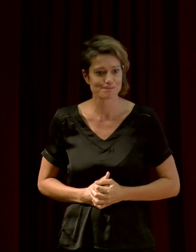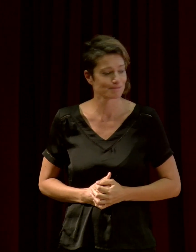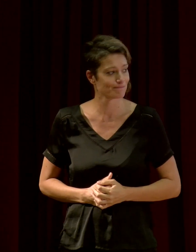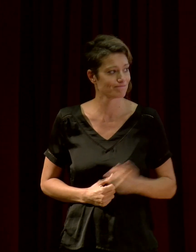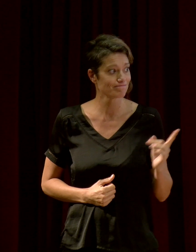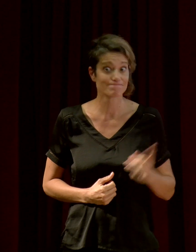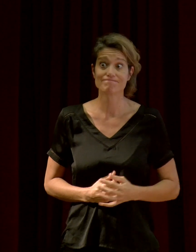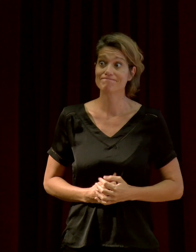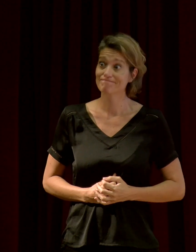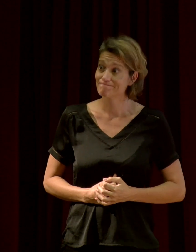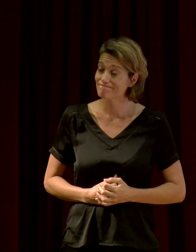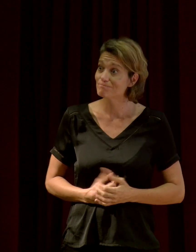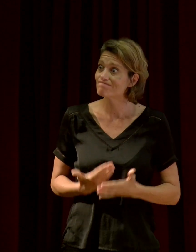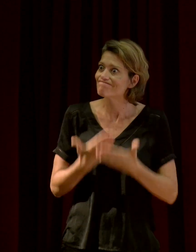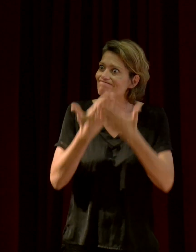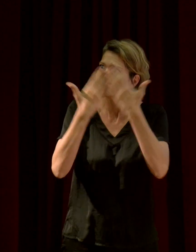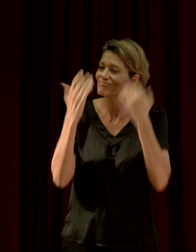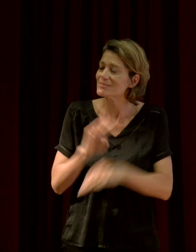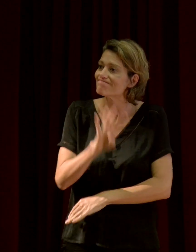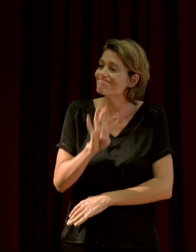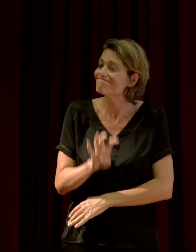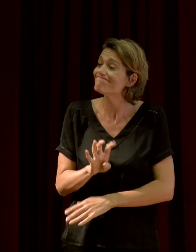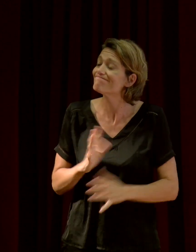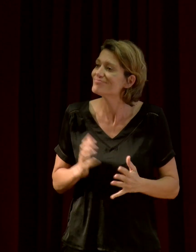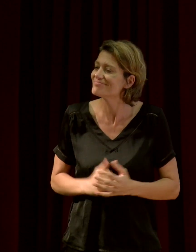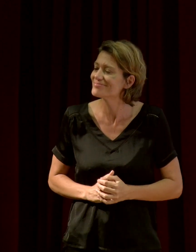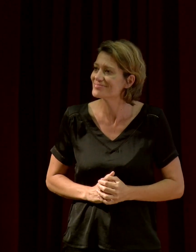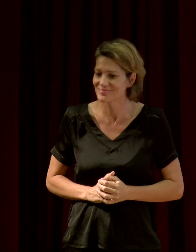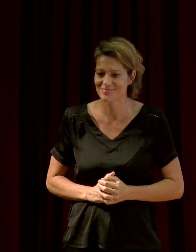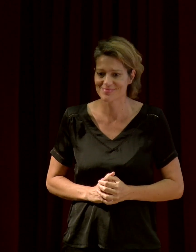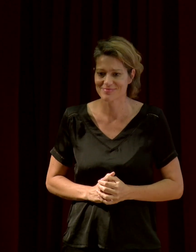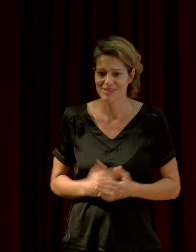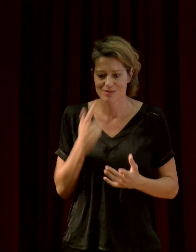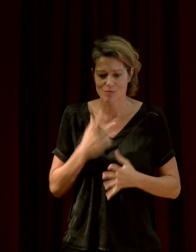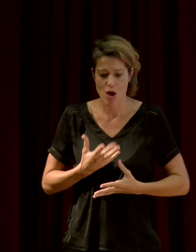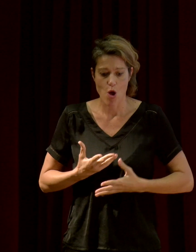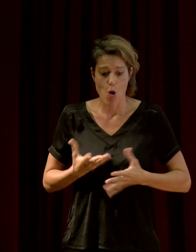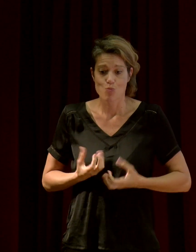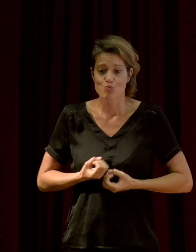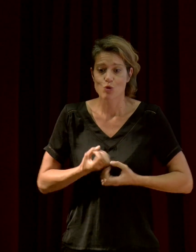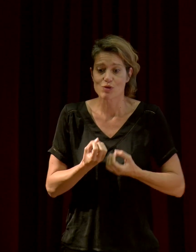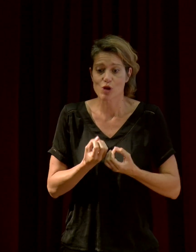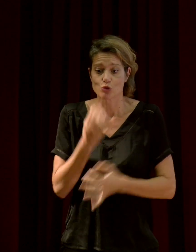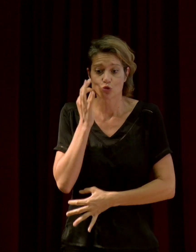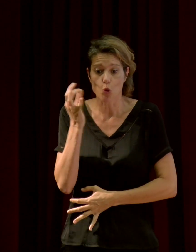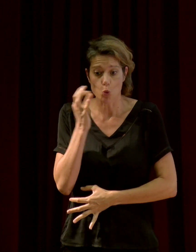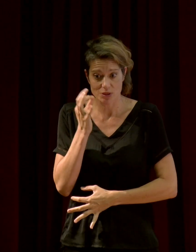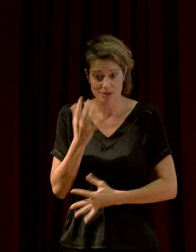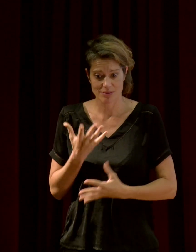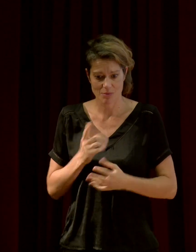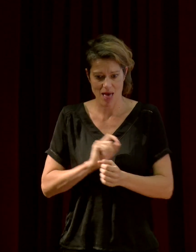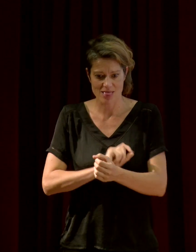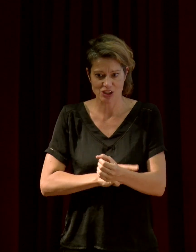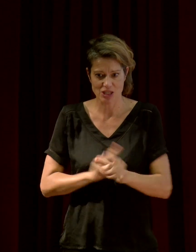Et c'est une, je ne sais pas, en tout cas, quand on produit du son, on dégage de la chaleur parce qu'on dégage de l'énergie, ça c'est sûr.